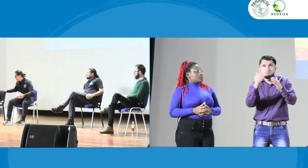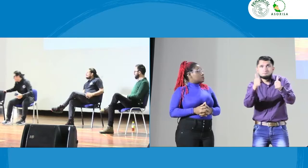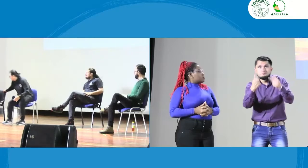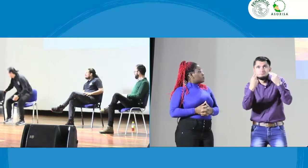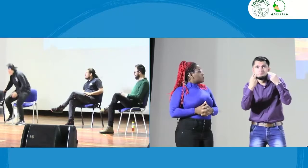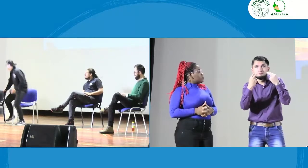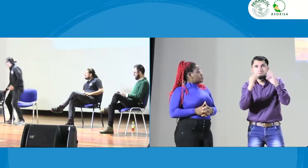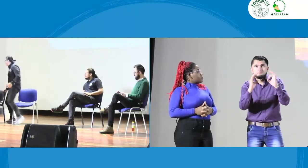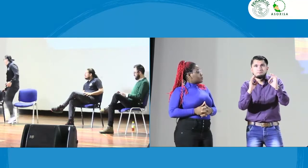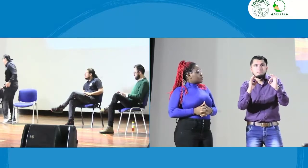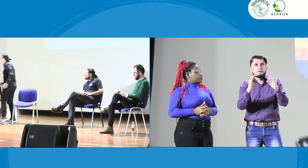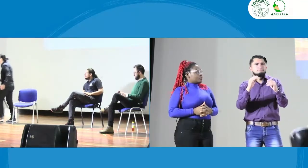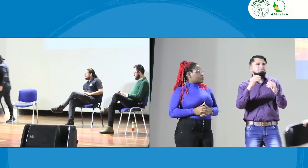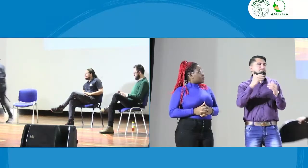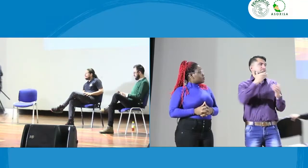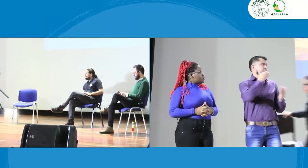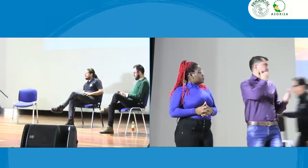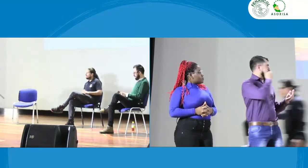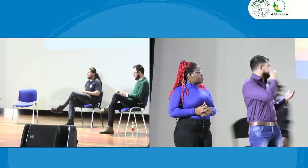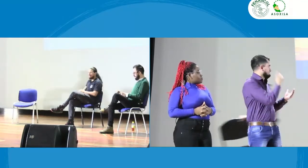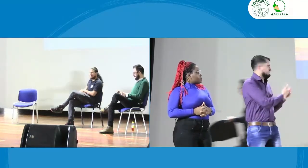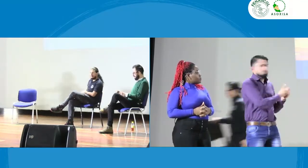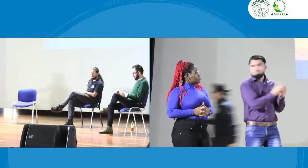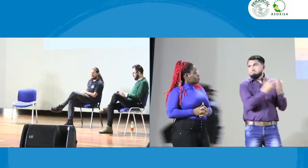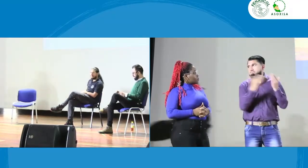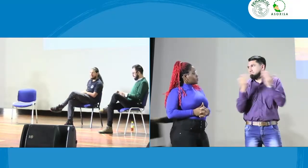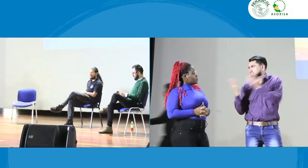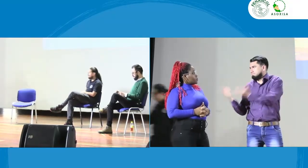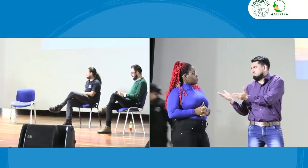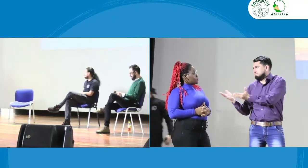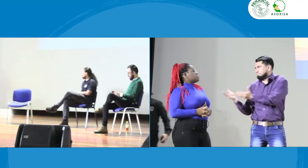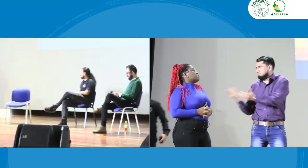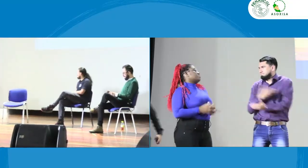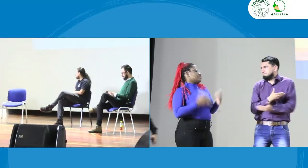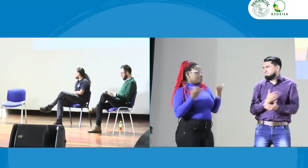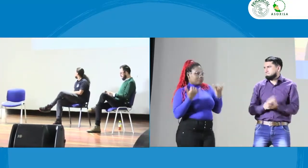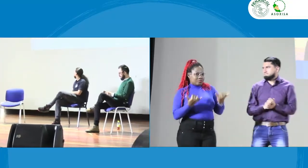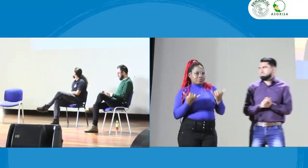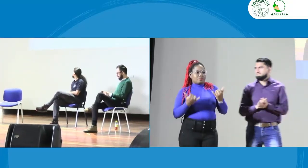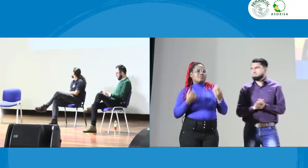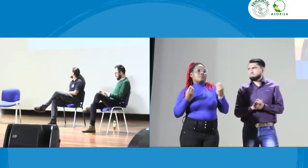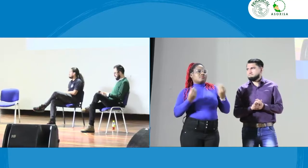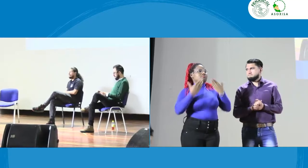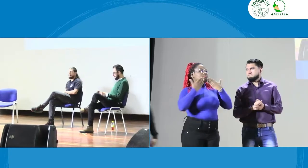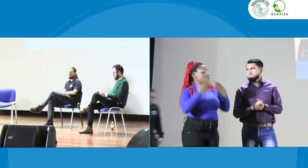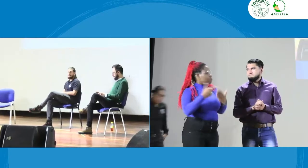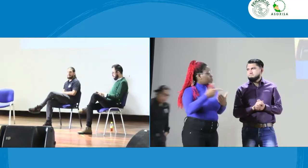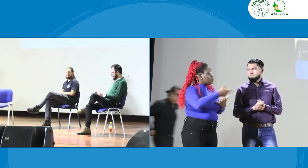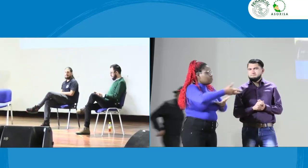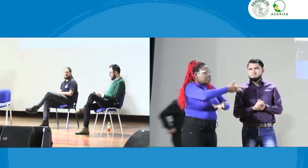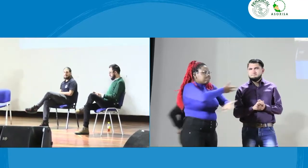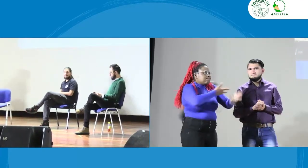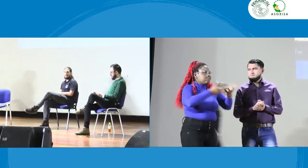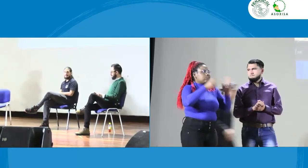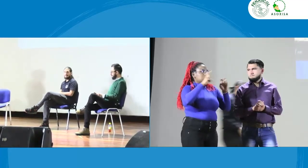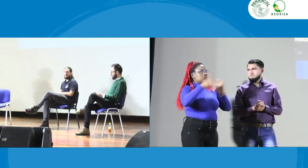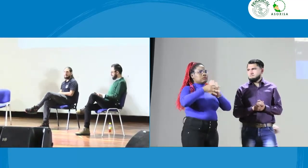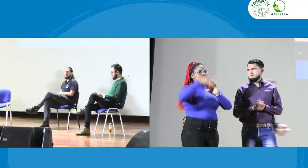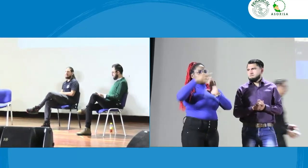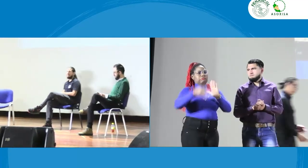bueno muy bien estoy enfocado bueno muchas gracias a Joaquín y los panelistas Daniela muchas gracias